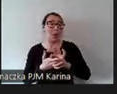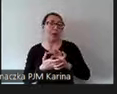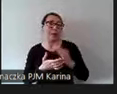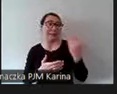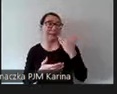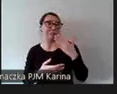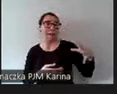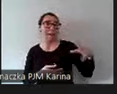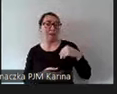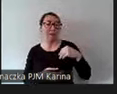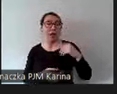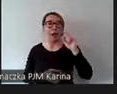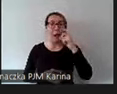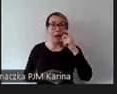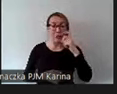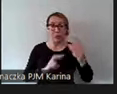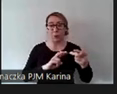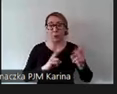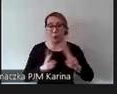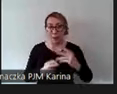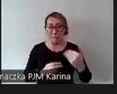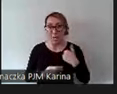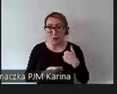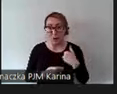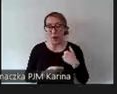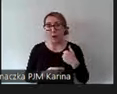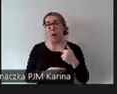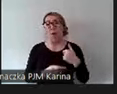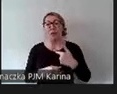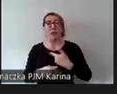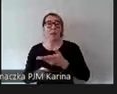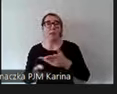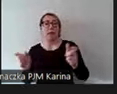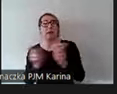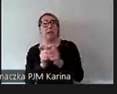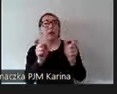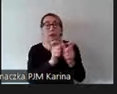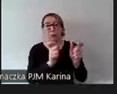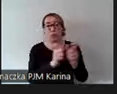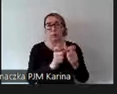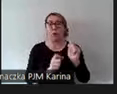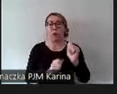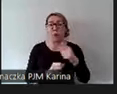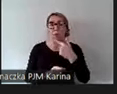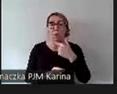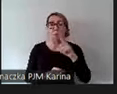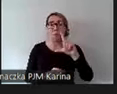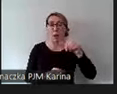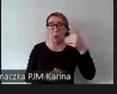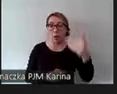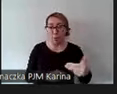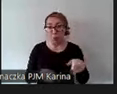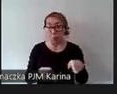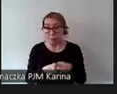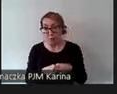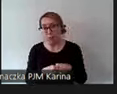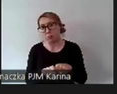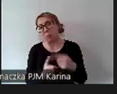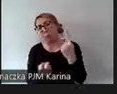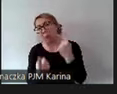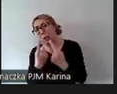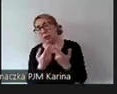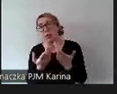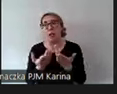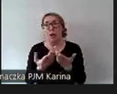Kariną mieliśmy możliwość tłumaczyć. Certyfikujemy też kompetencje z polskiego języka migowego. No i myślę, że